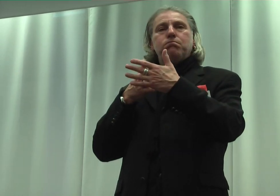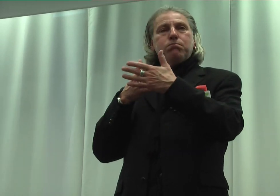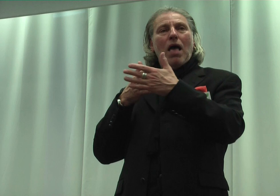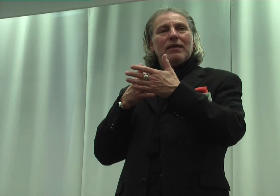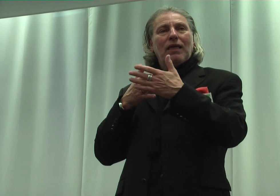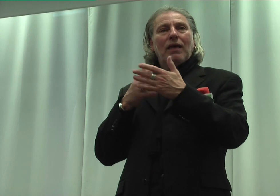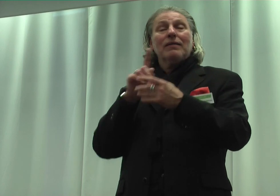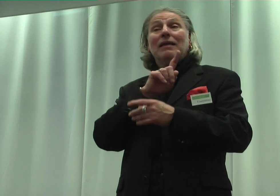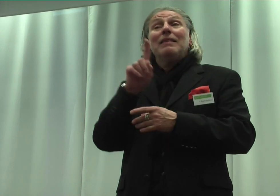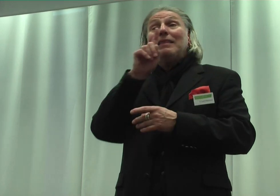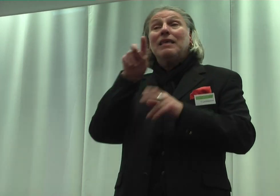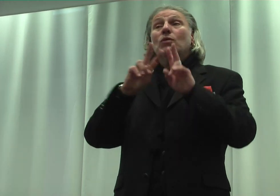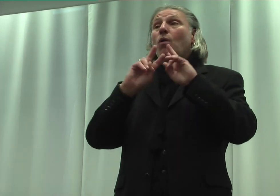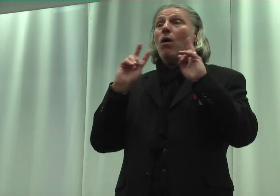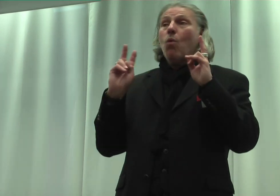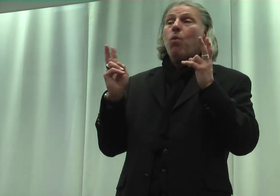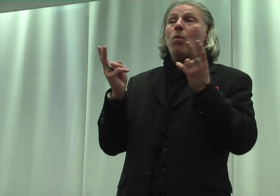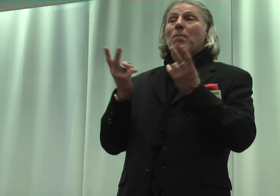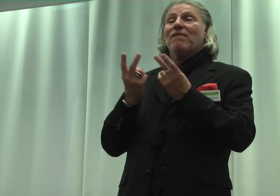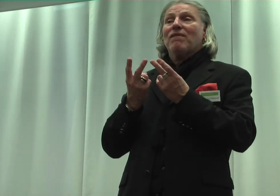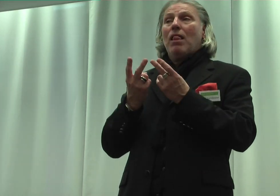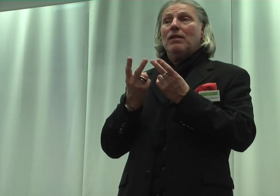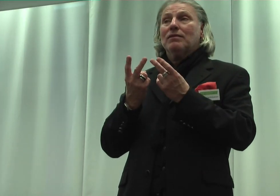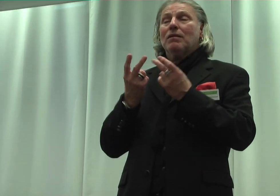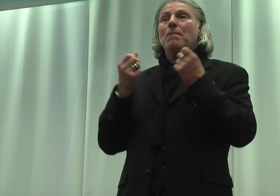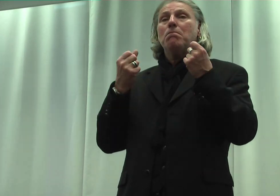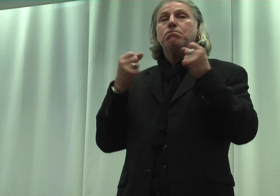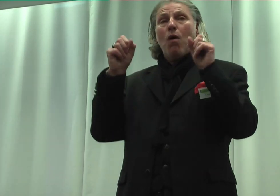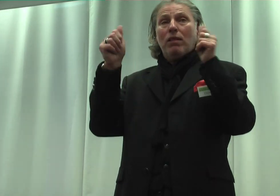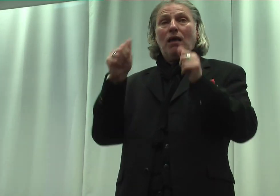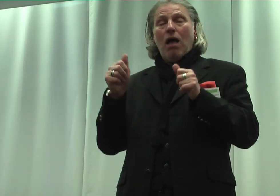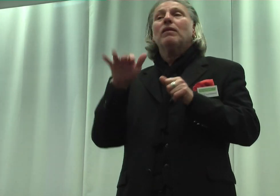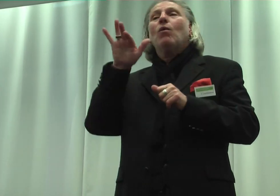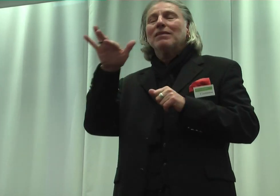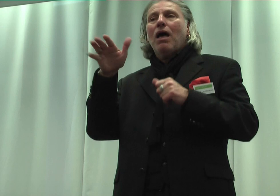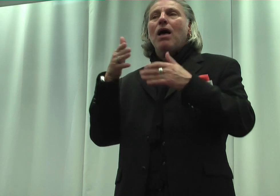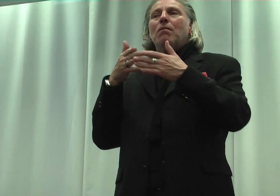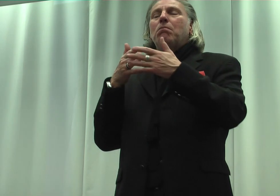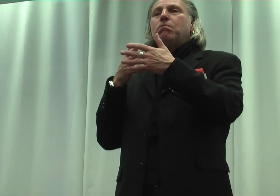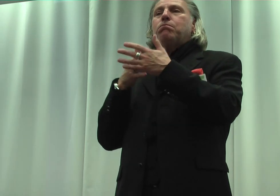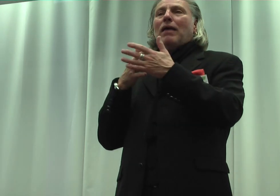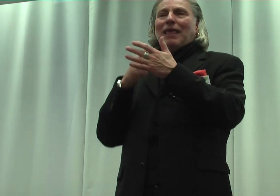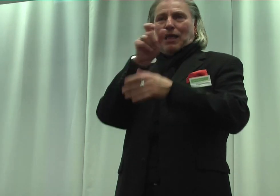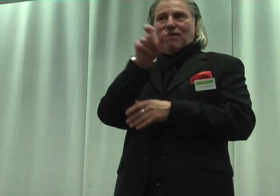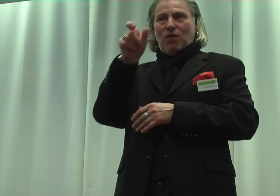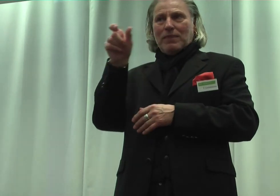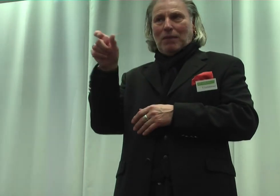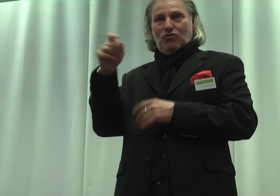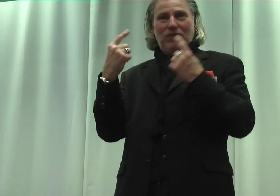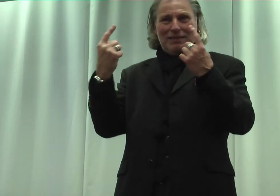nur in der Umwelt baulicher haben, sondern wir haben auch Barrieren von den Menschen selbst, die